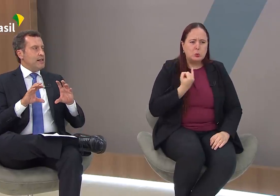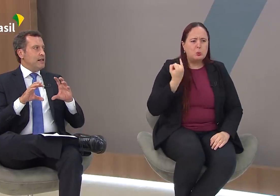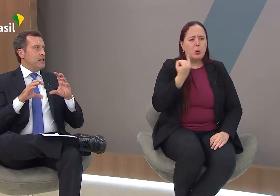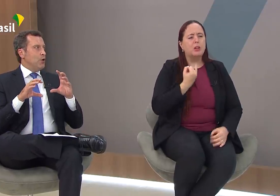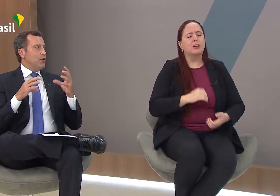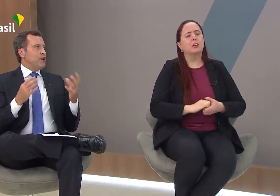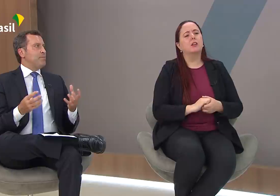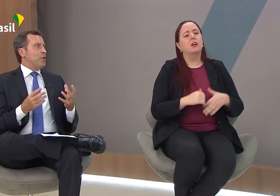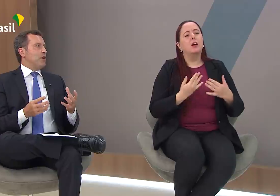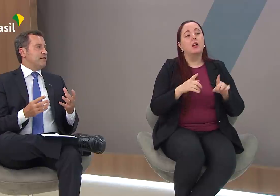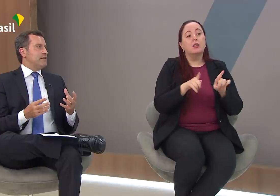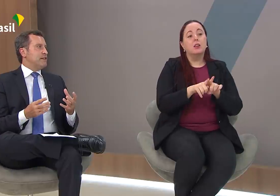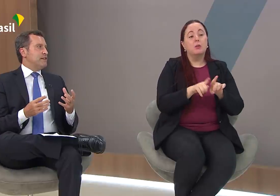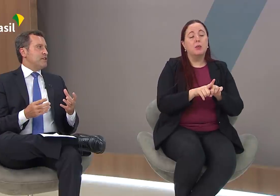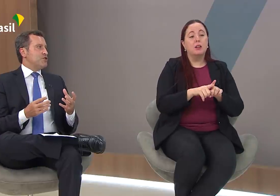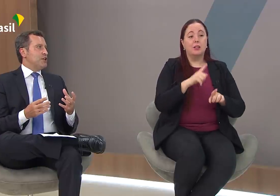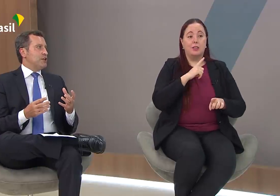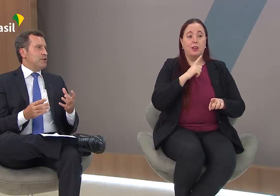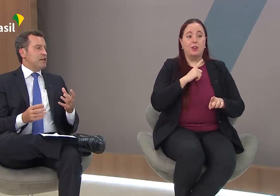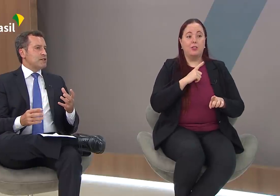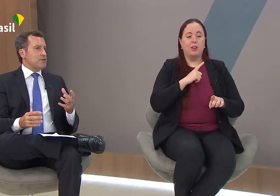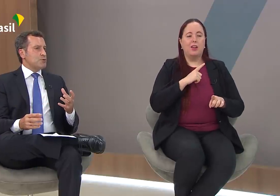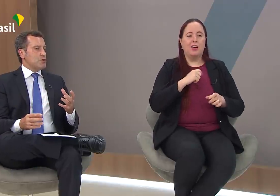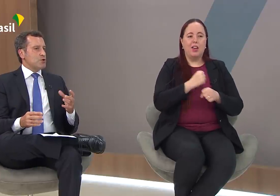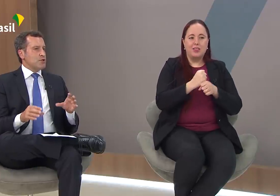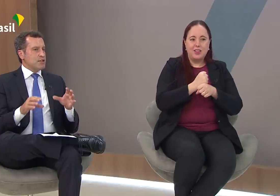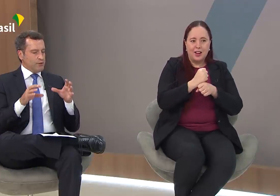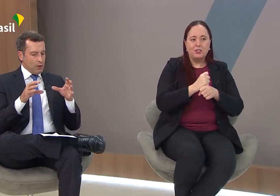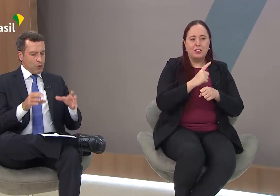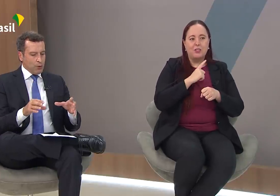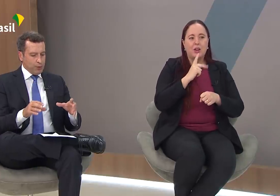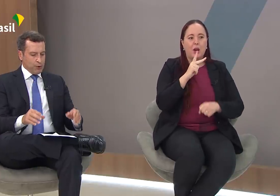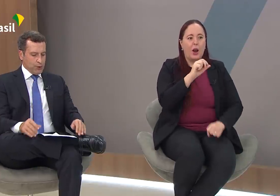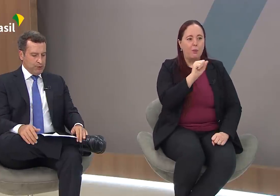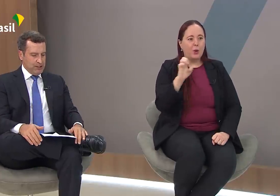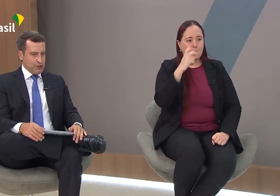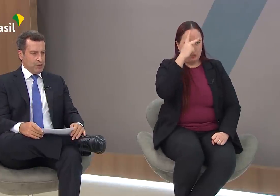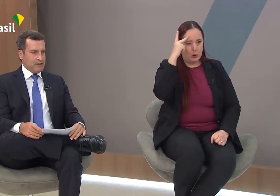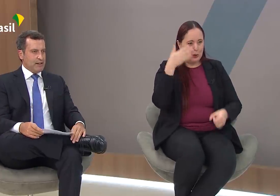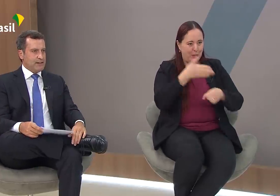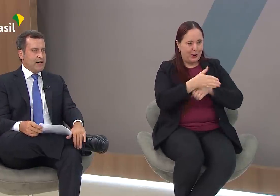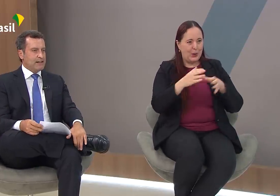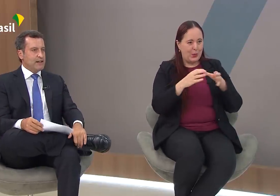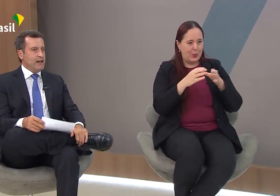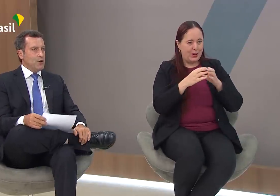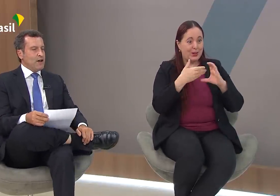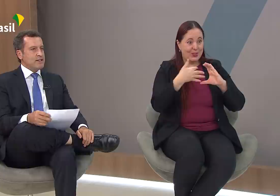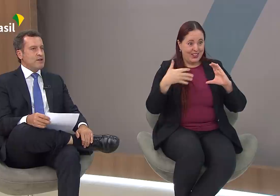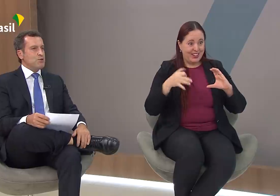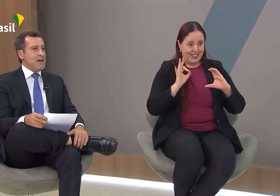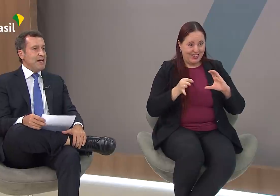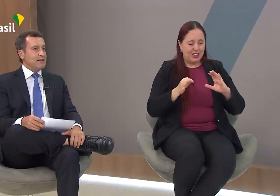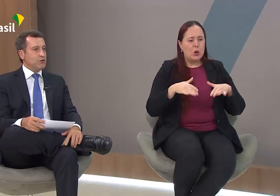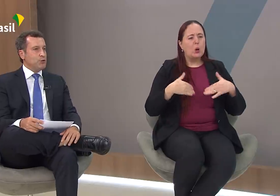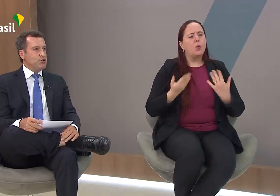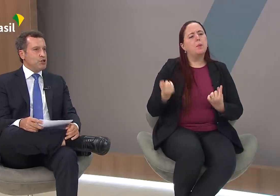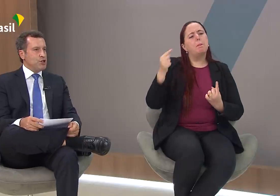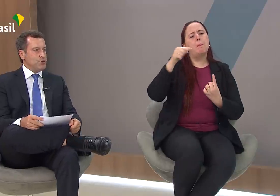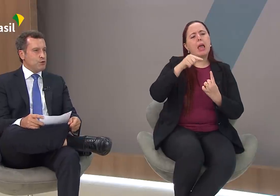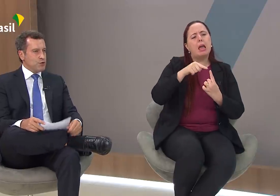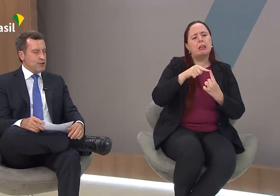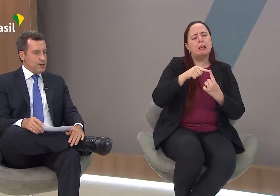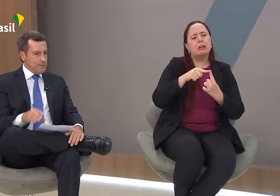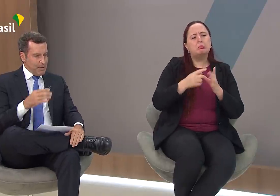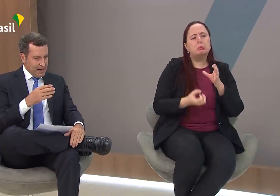E houve a posse, neste ano, em relação às pessoas que vão compor o Comitê de Doenças Raras. Quais são as metas, os